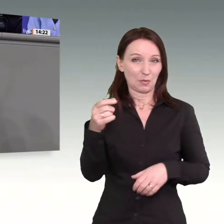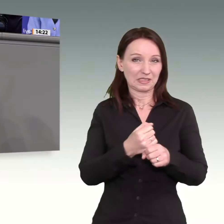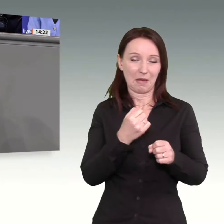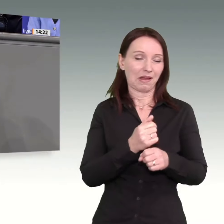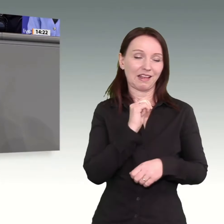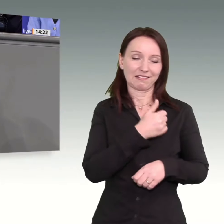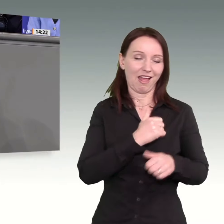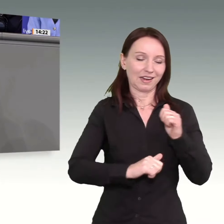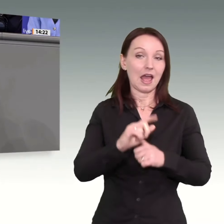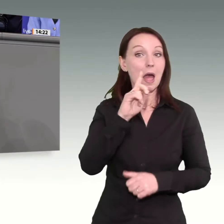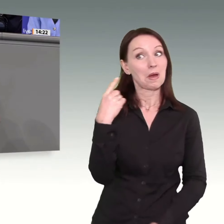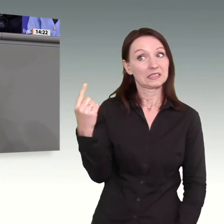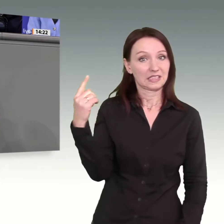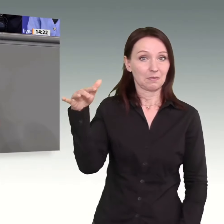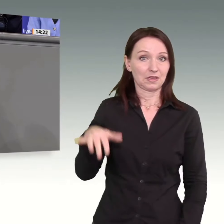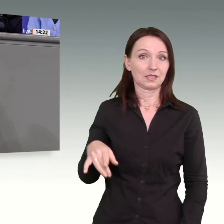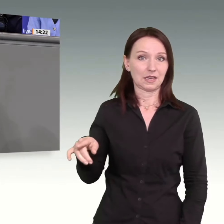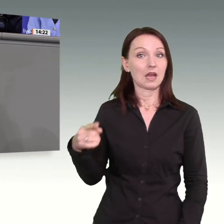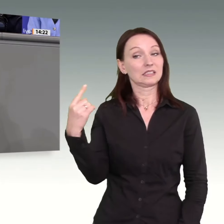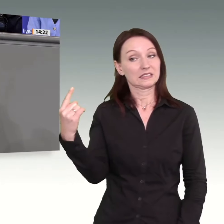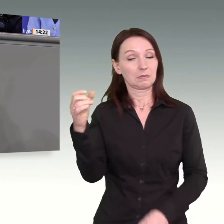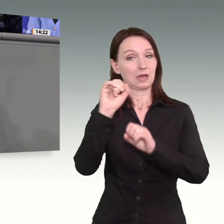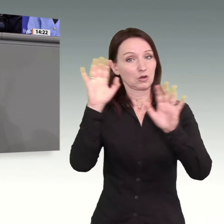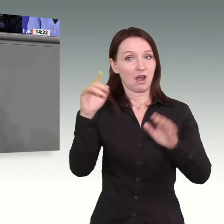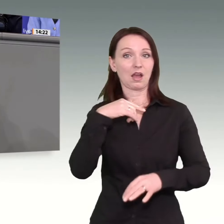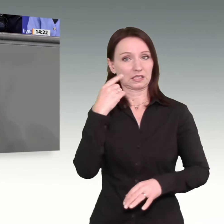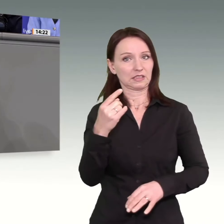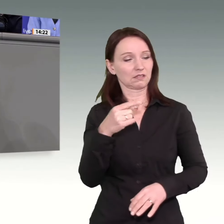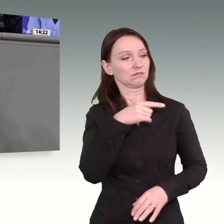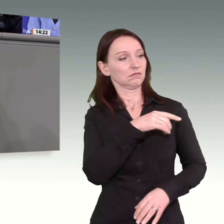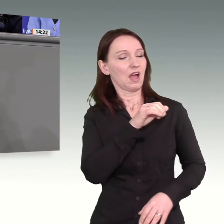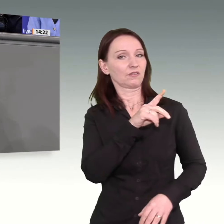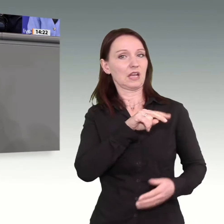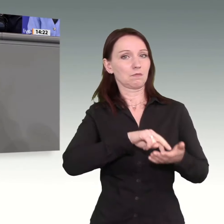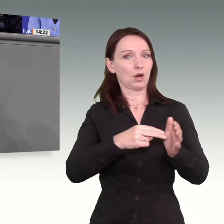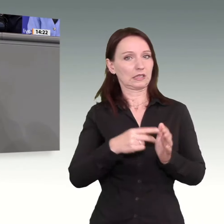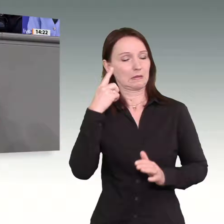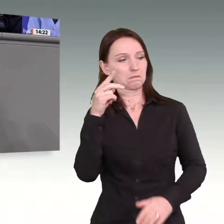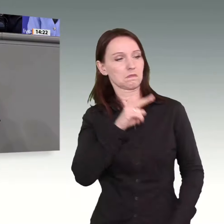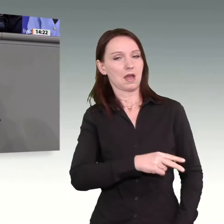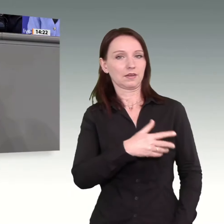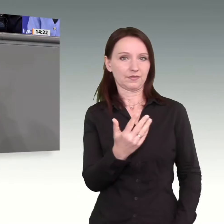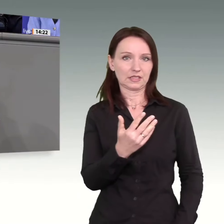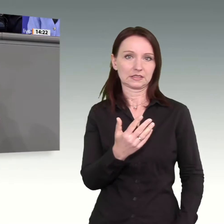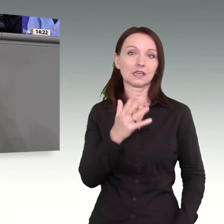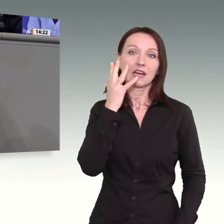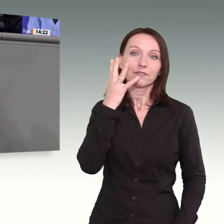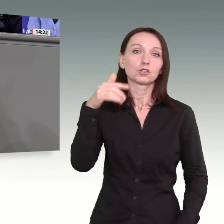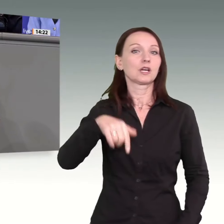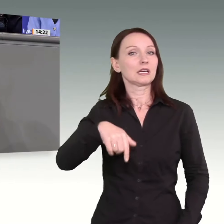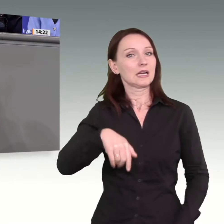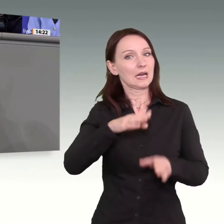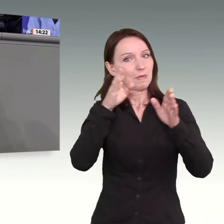positioniert zur Politik der AfD. Und ich würde mich freuen, wenn wir in diesem Hause insgesamt diese